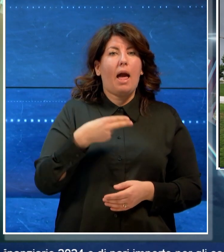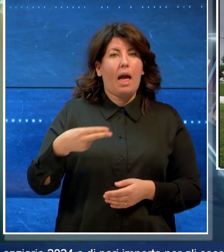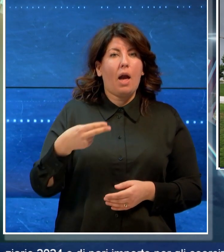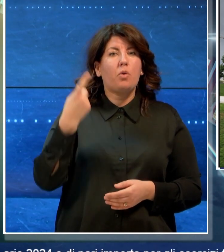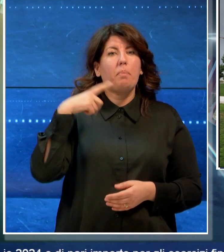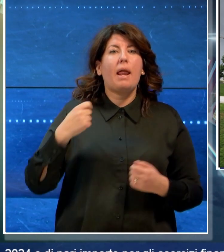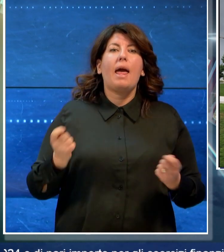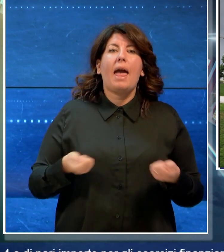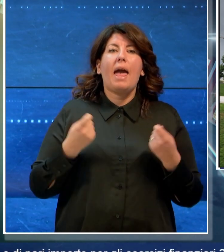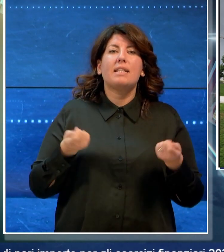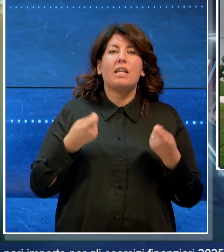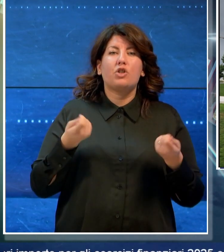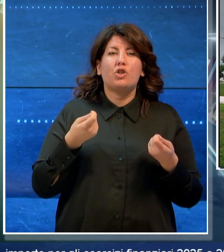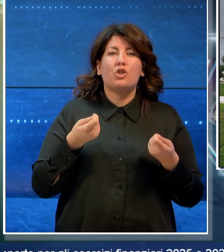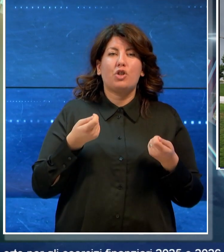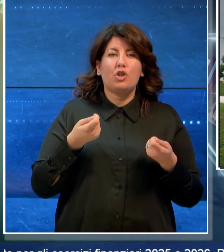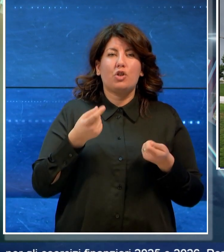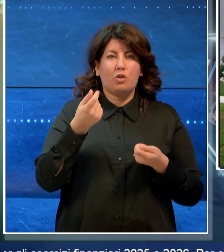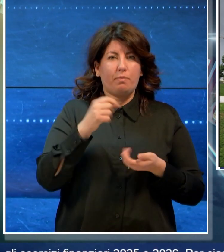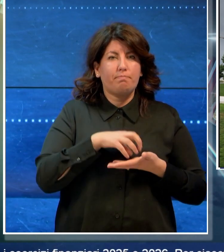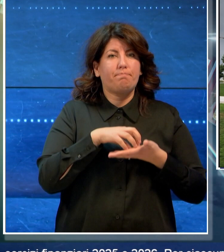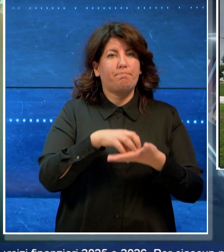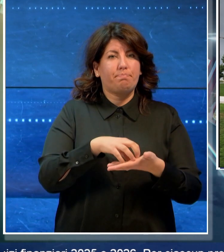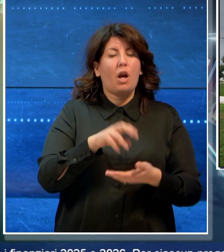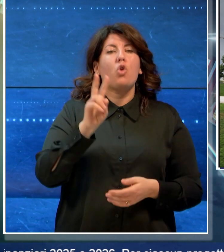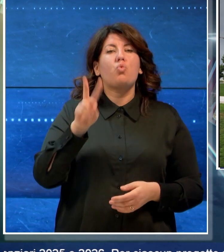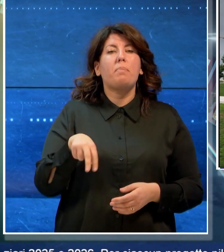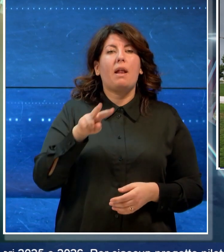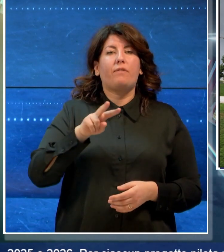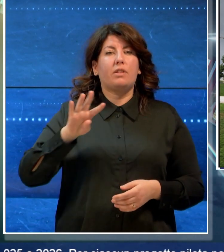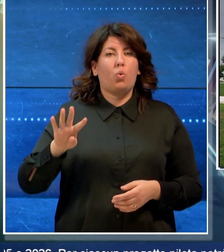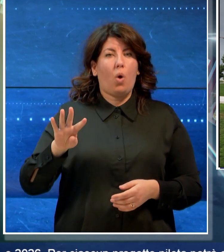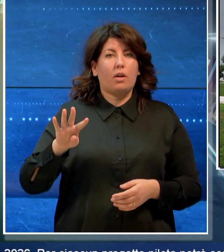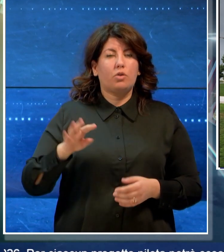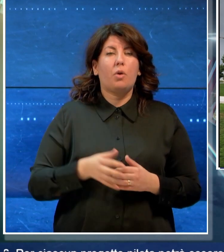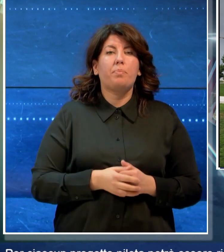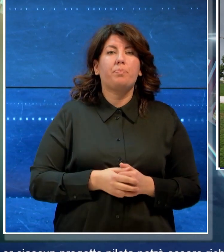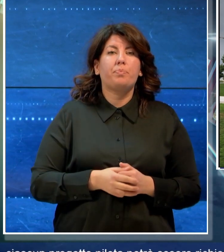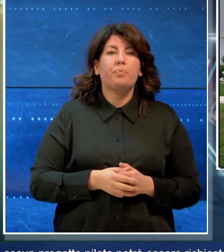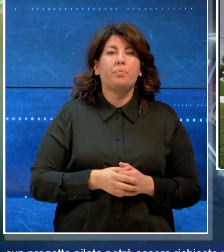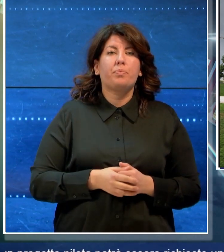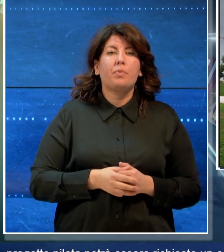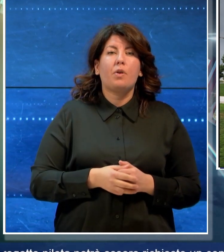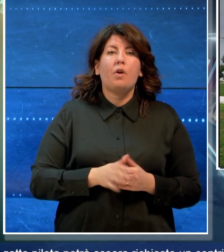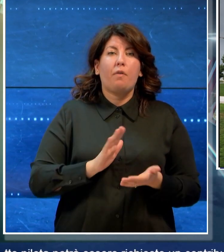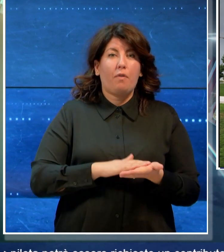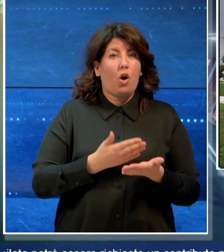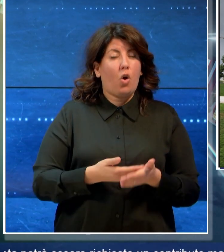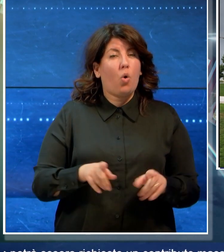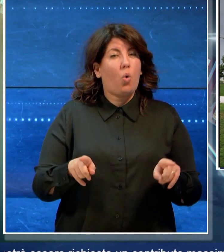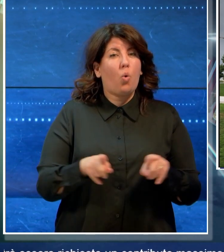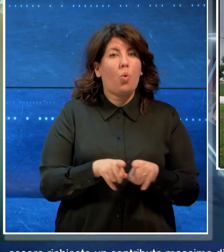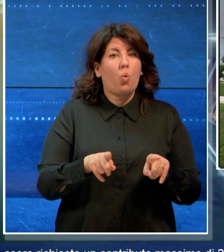'esercizio finanziario 2024 e di pari importo per gli